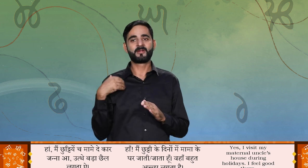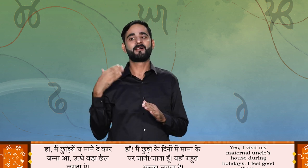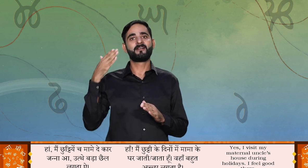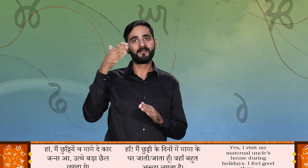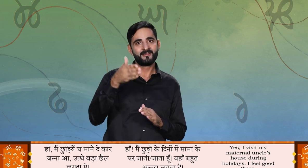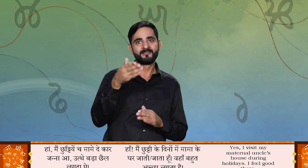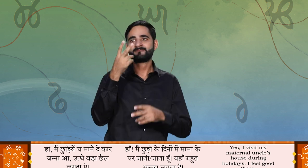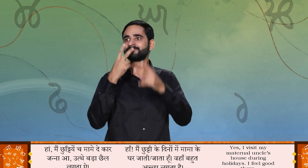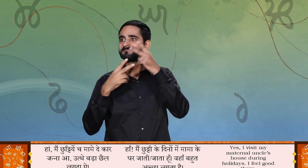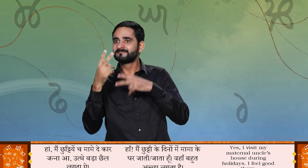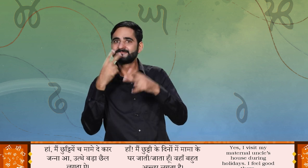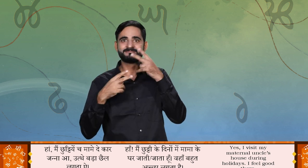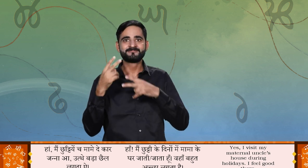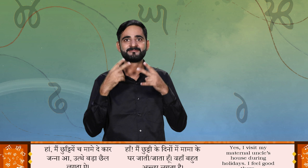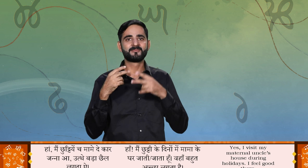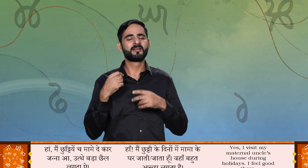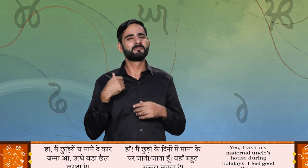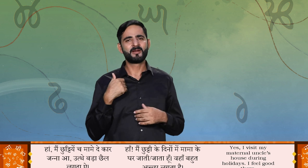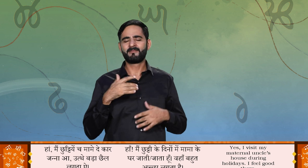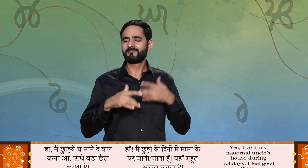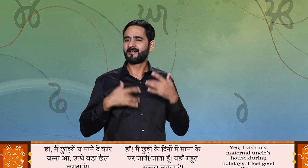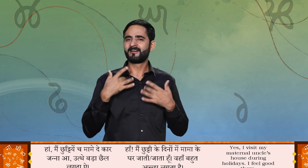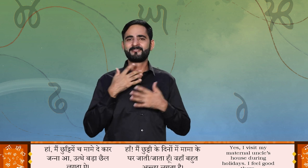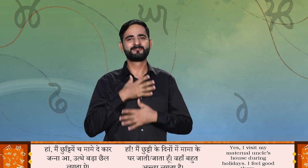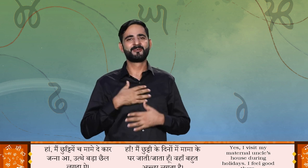उत्थें बड़ा शैर